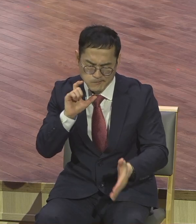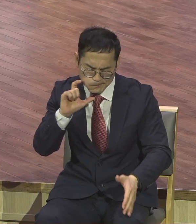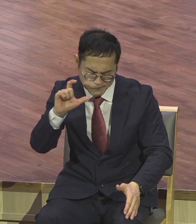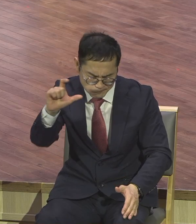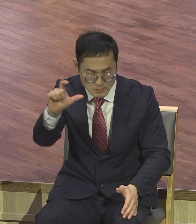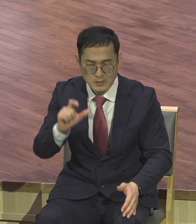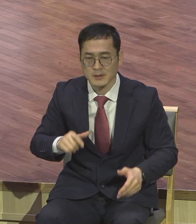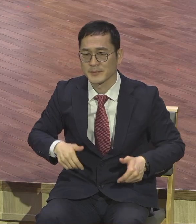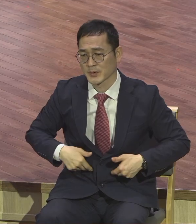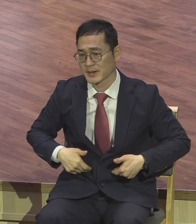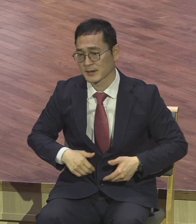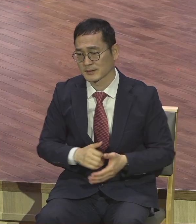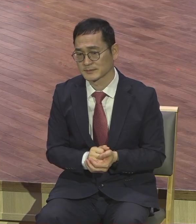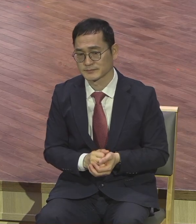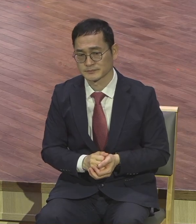환경따로 변하면 안 된단 말이에요.